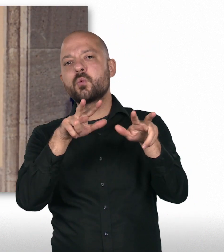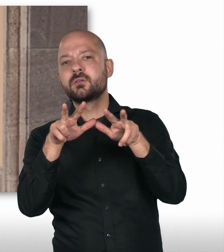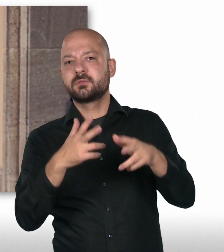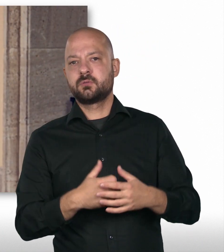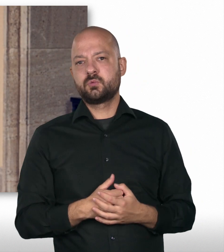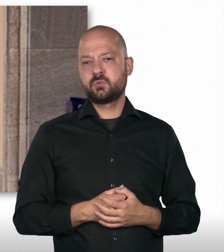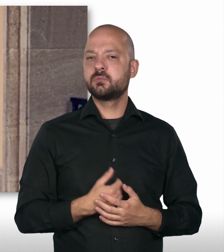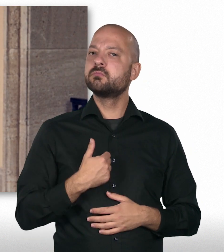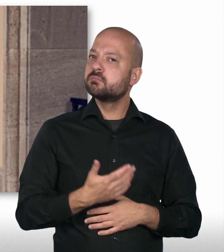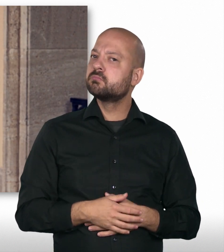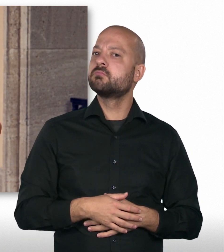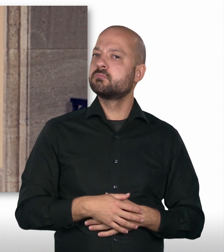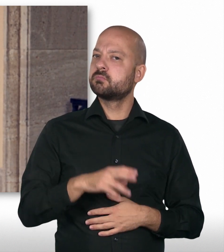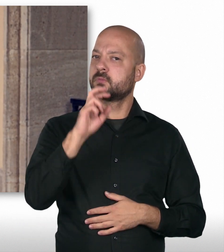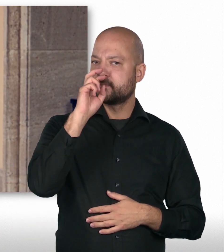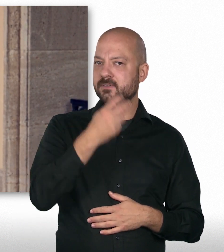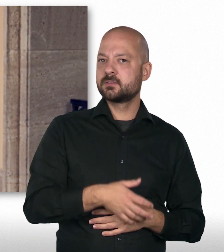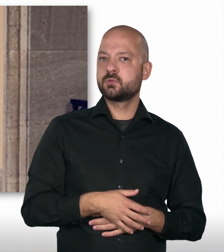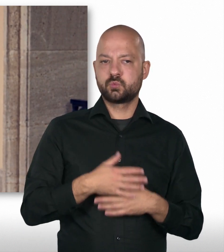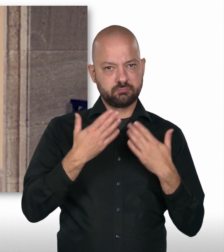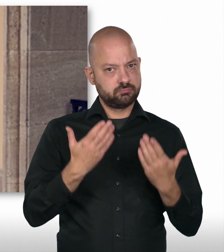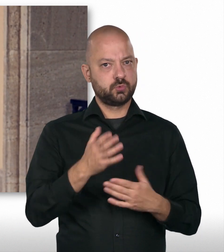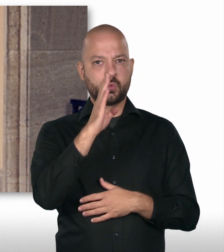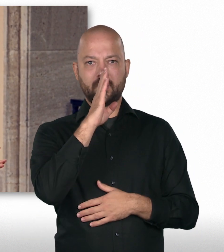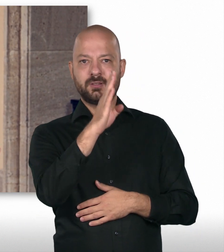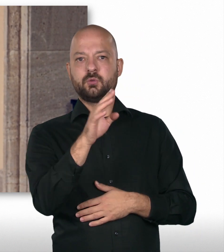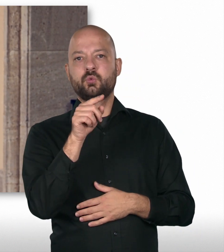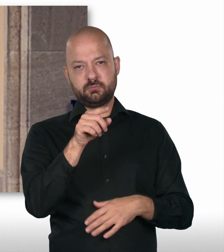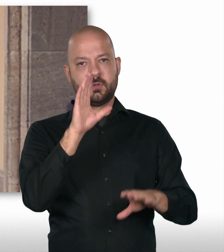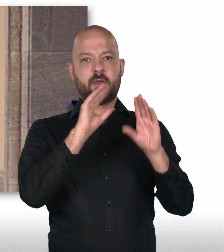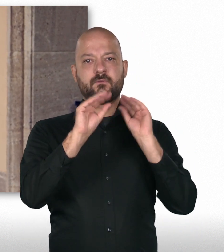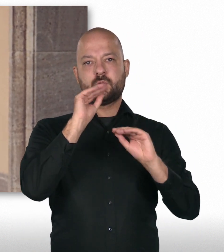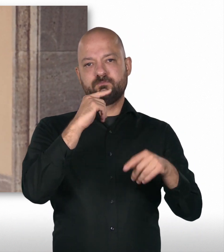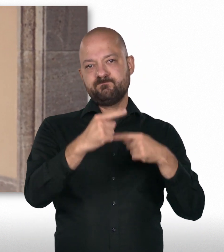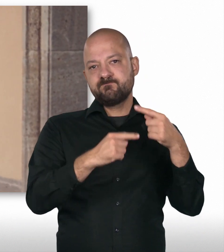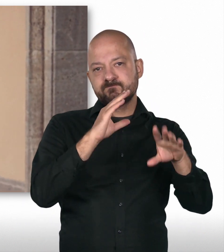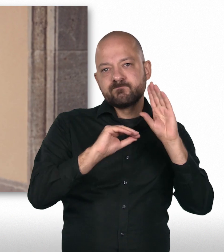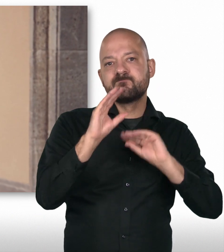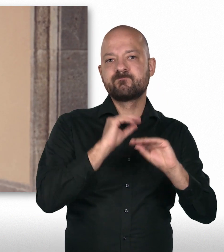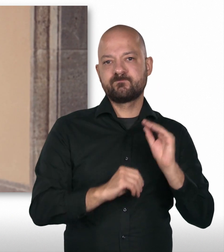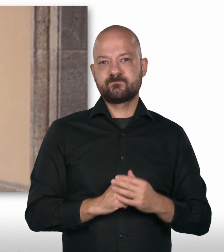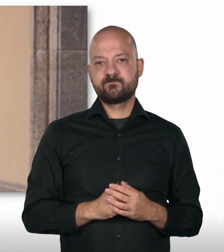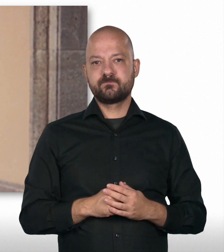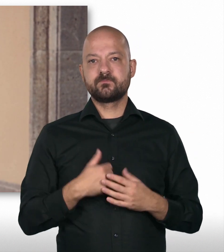Erfahrungen zu sammeln durch Erasmusaufenthalte im Studium, durch Praktika eben bei verschiedenen